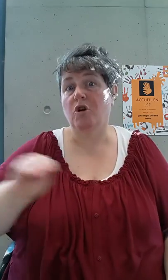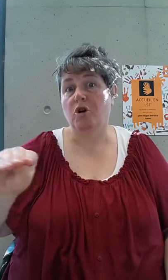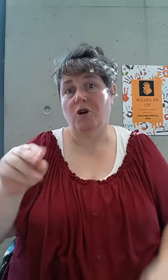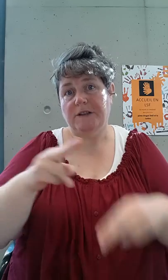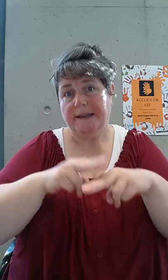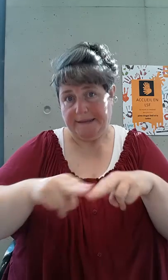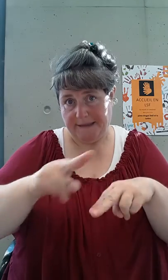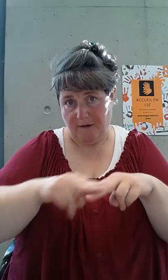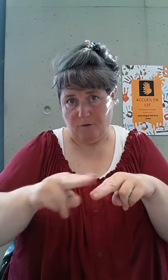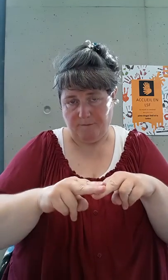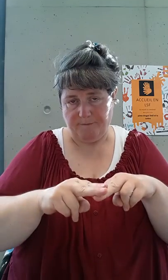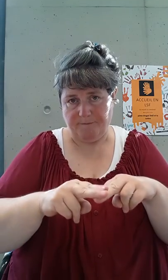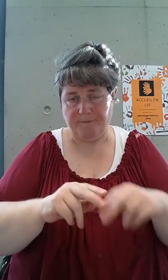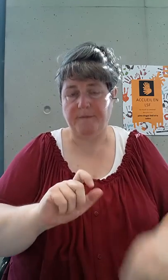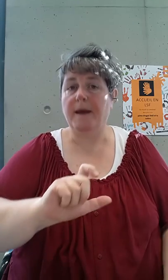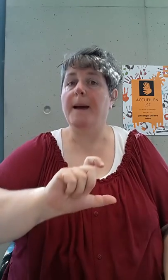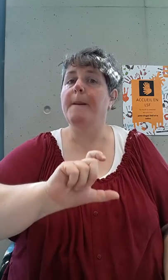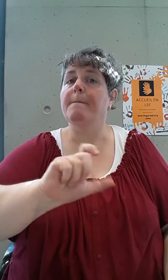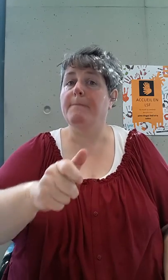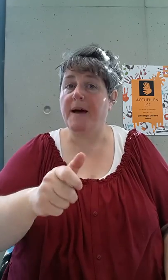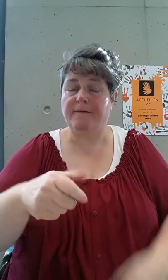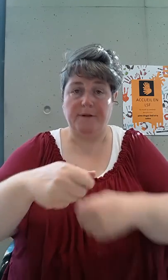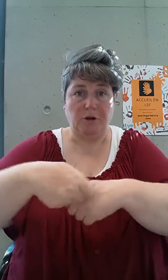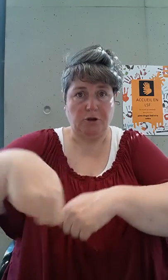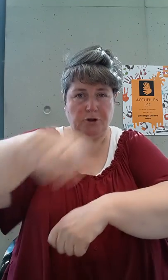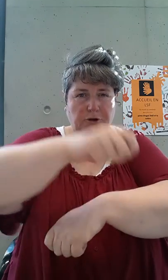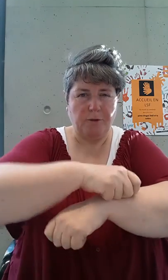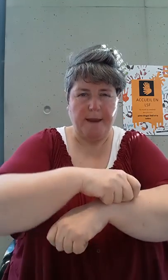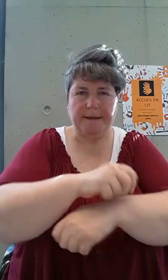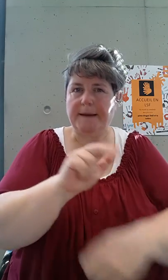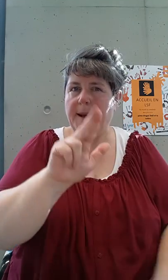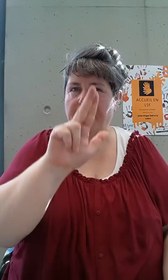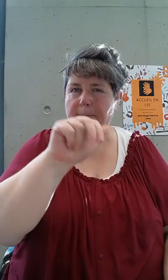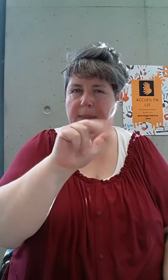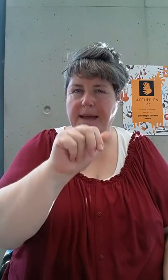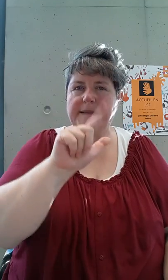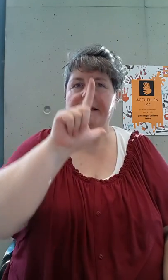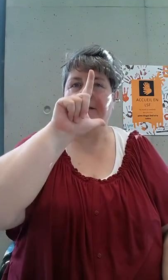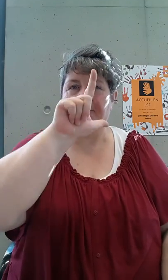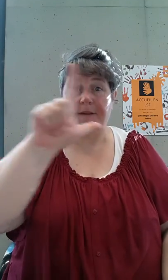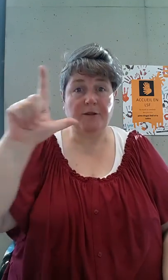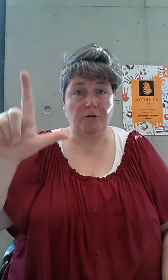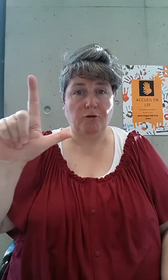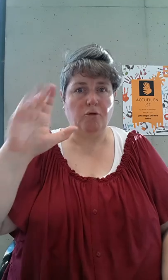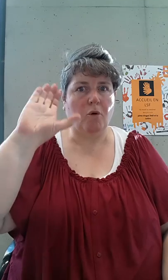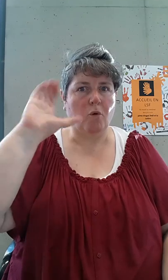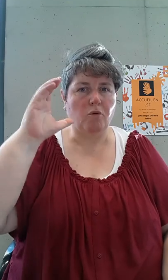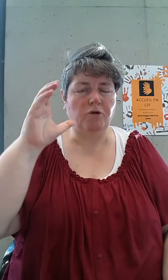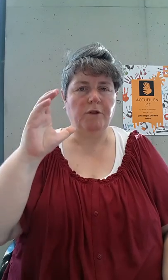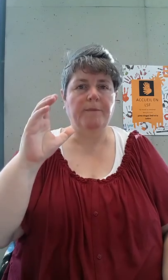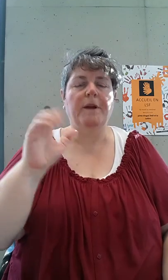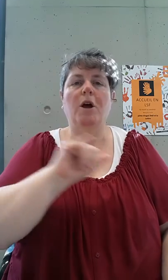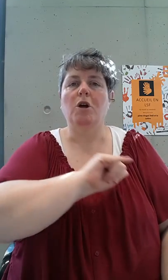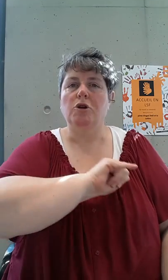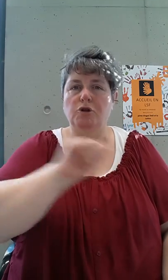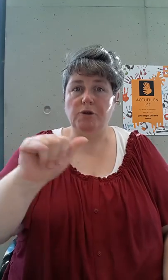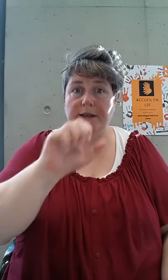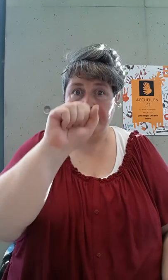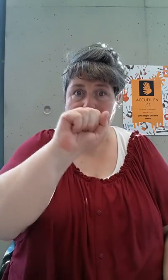Comme travaux Passe Semaine Mardi 22 août Jusqu'à